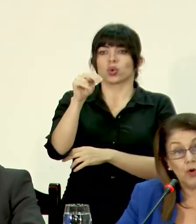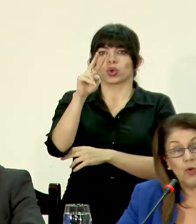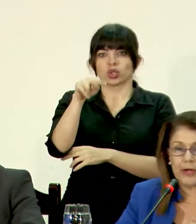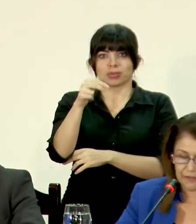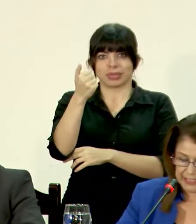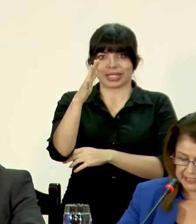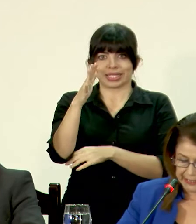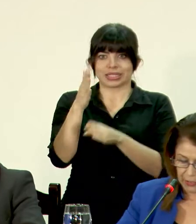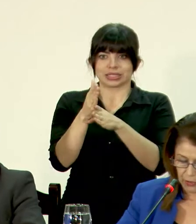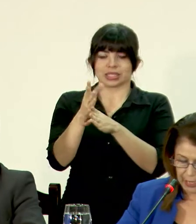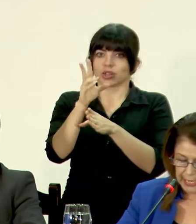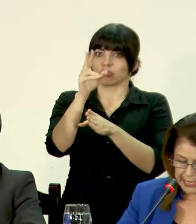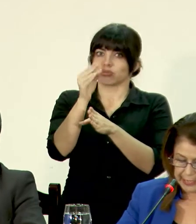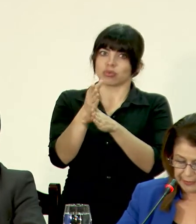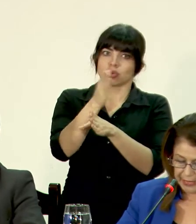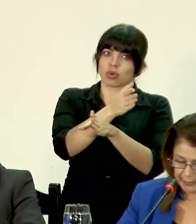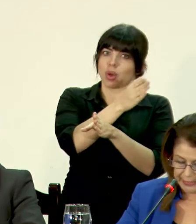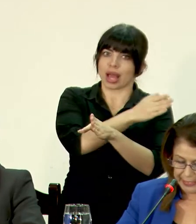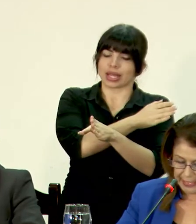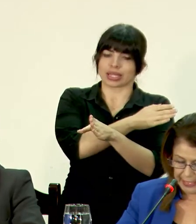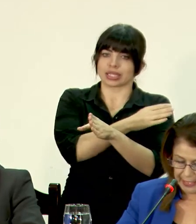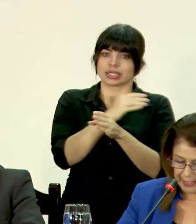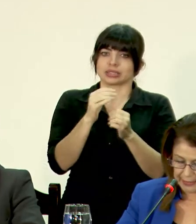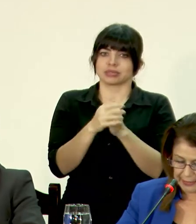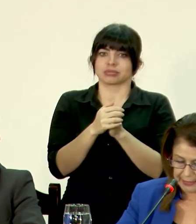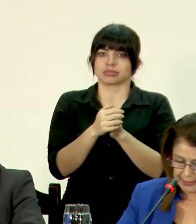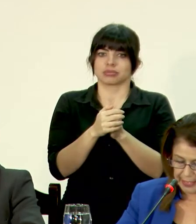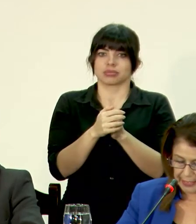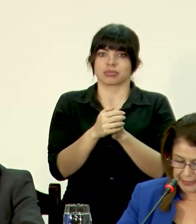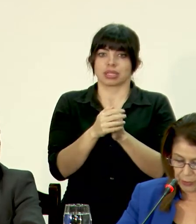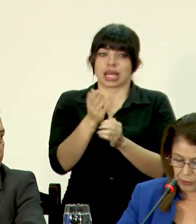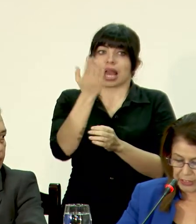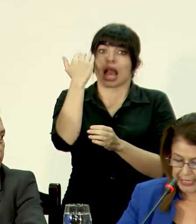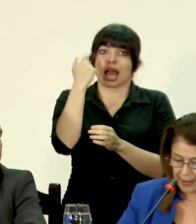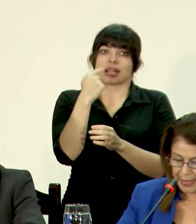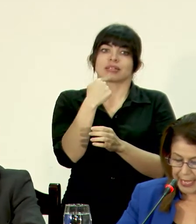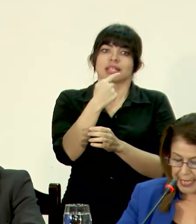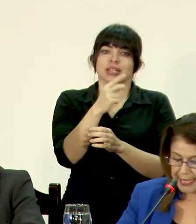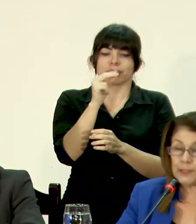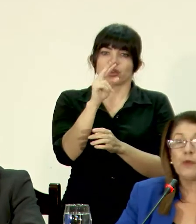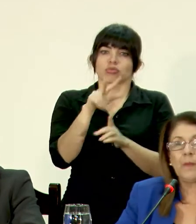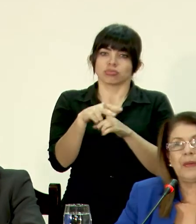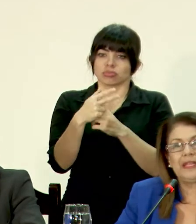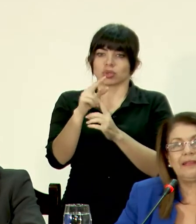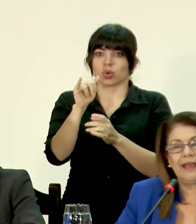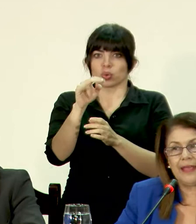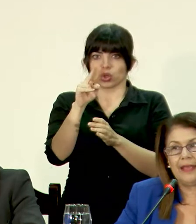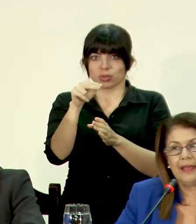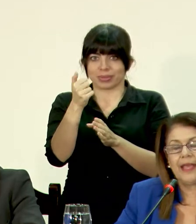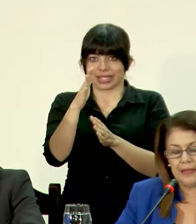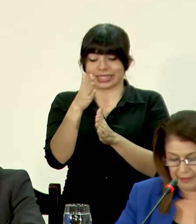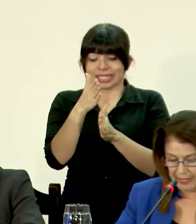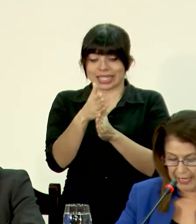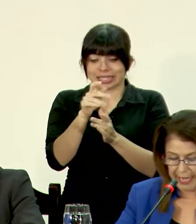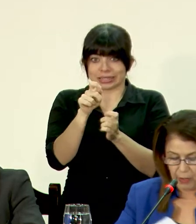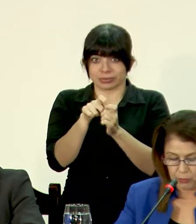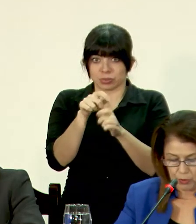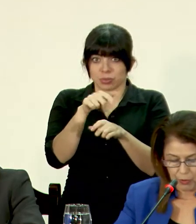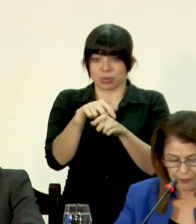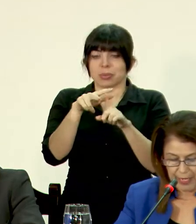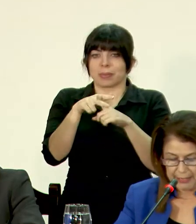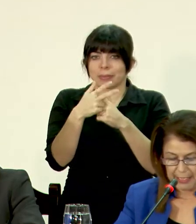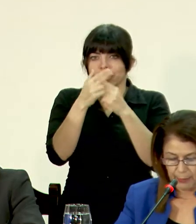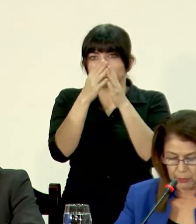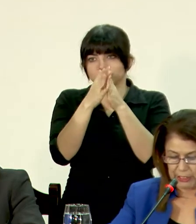y no una fecha anterior que inicialmente se consideraba. Es propiamente ahí que inicia la